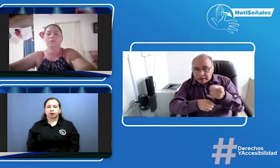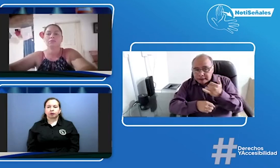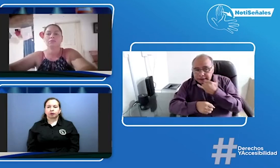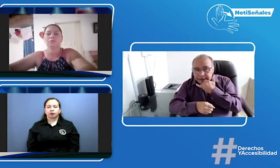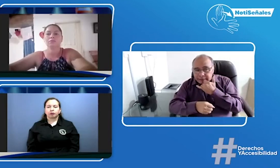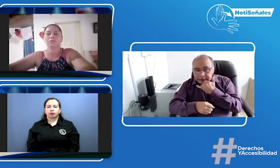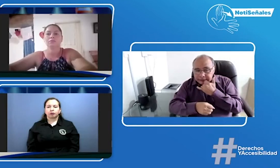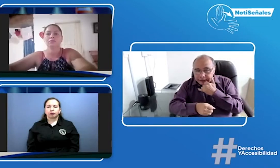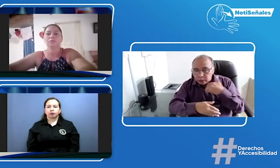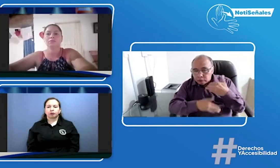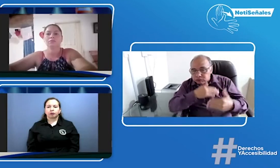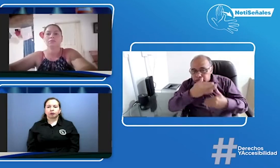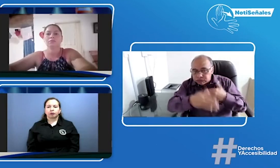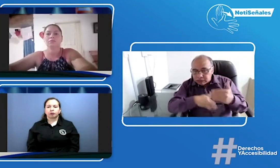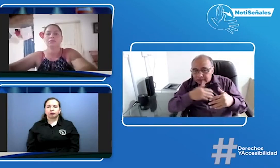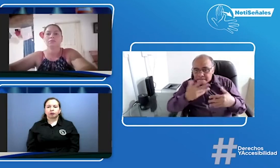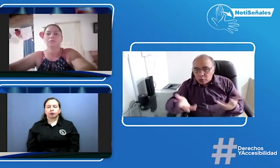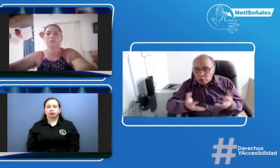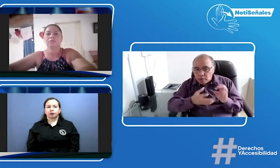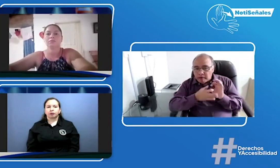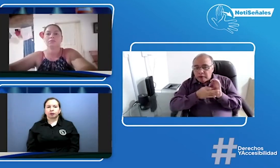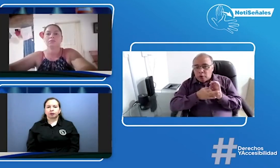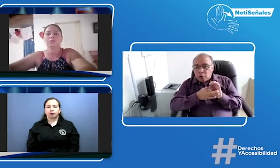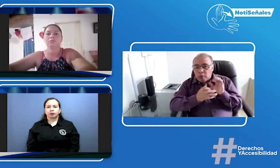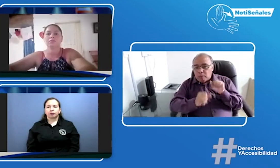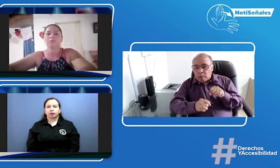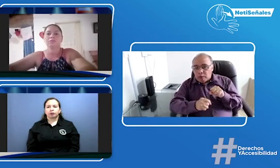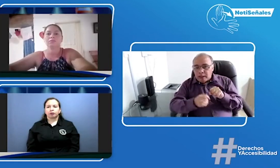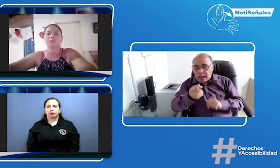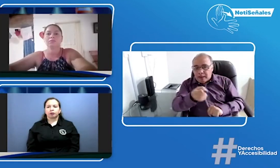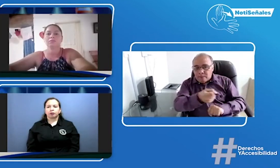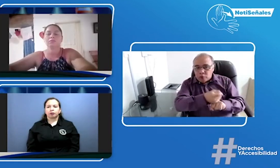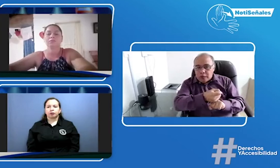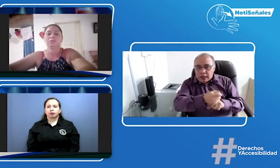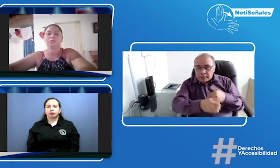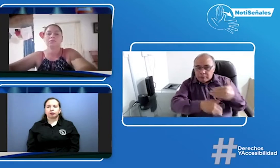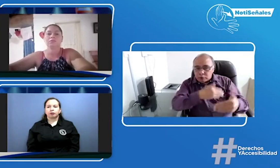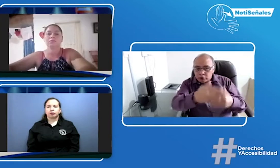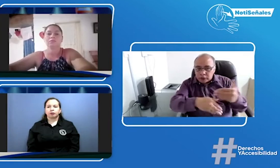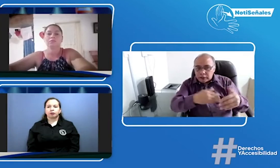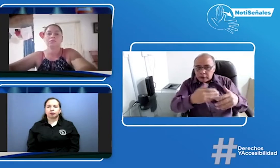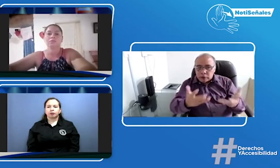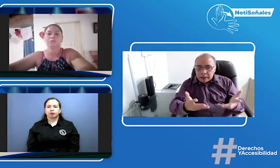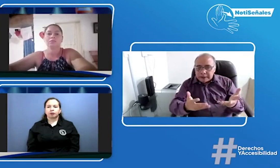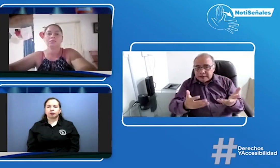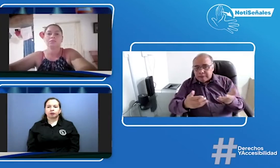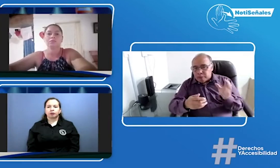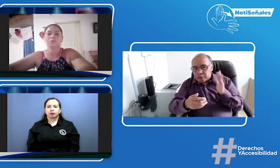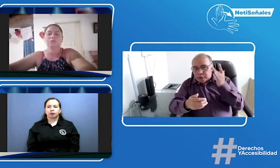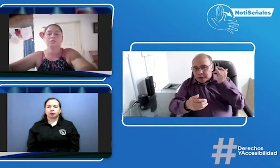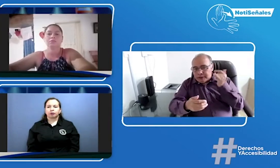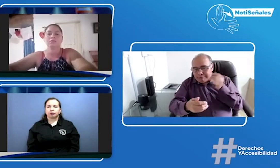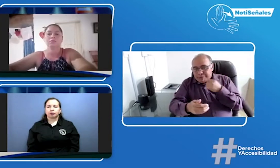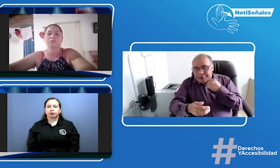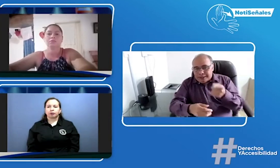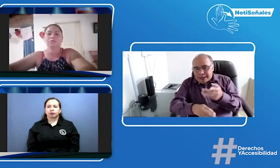y a estar pendientes de las situaciones que estén ocurriendo también y como nosotros desde la federación pues podemos